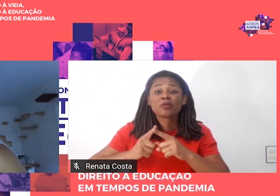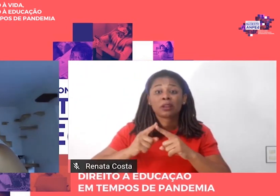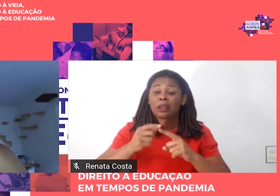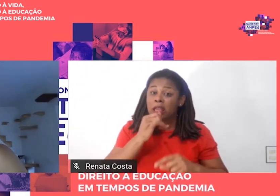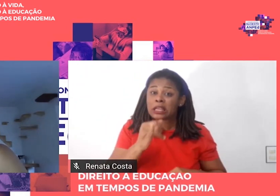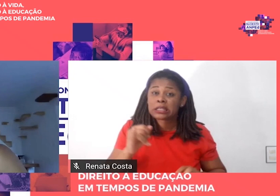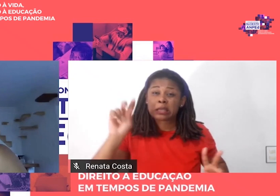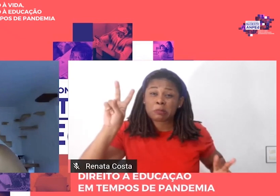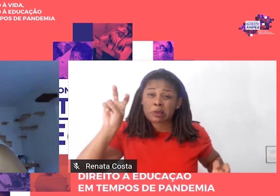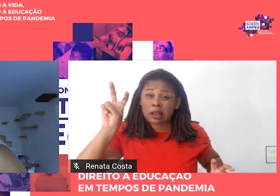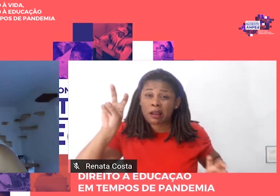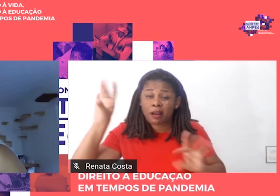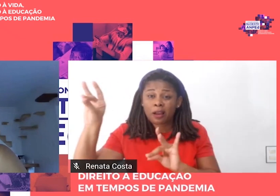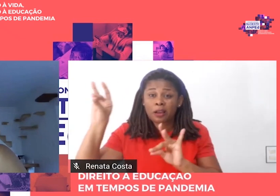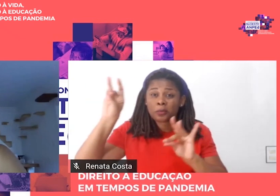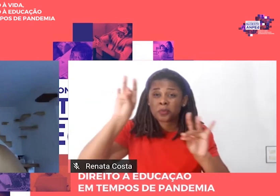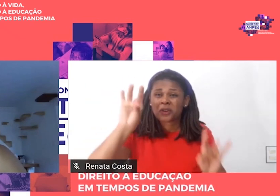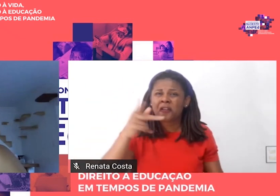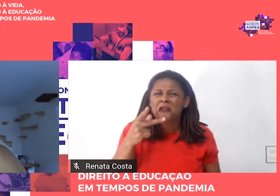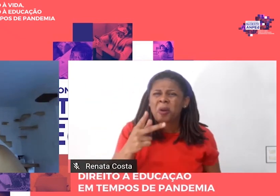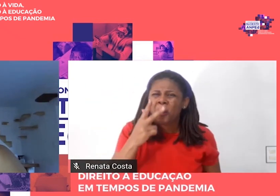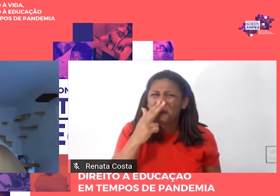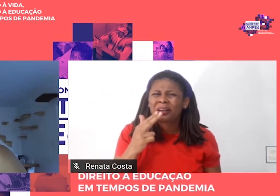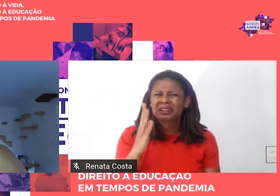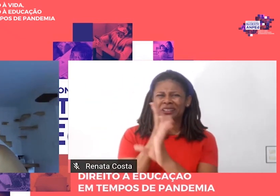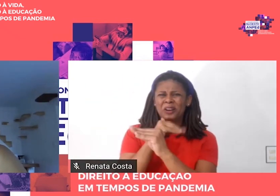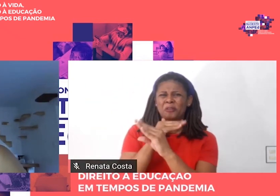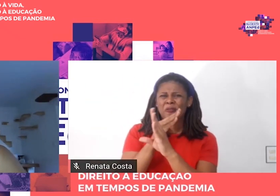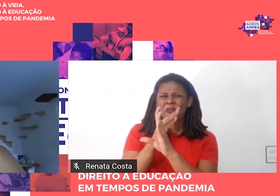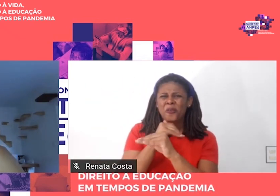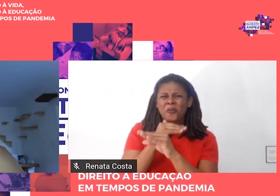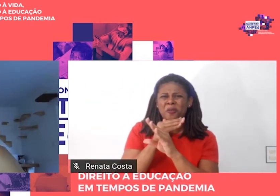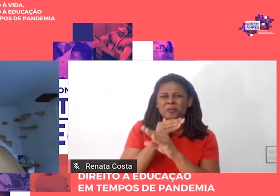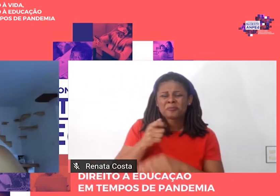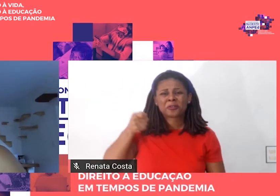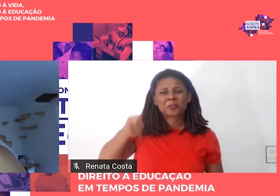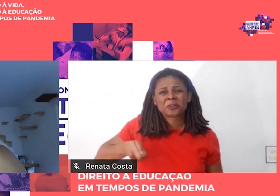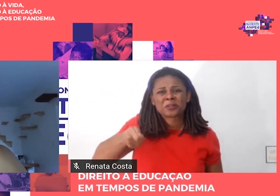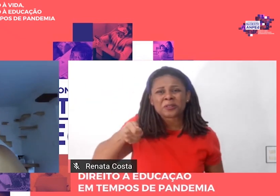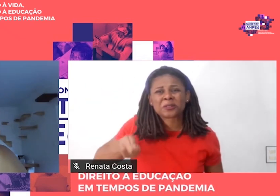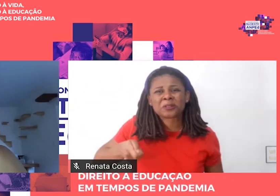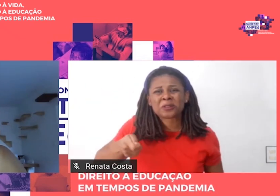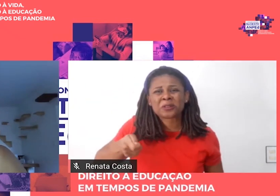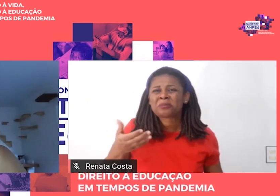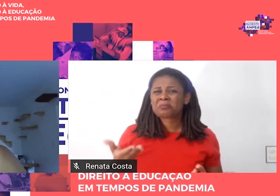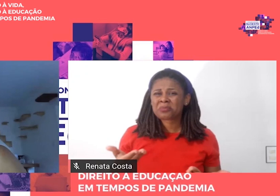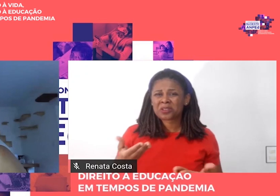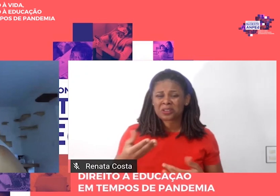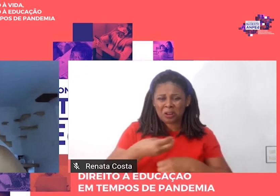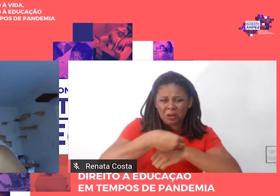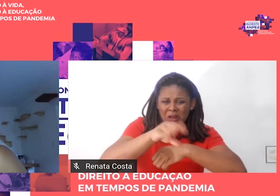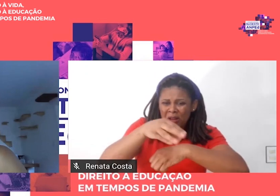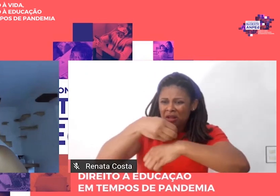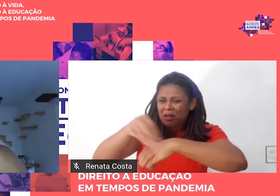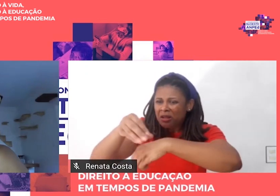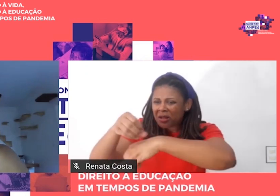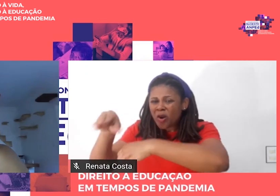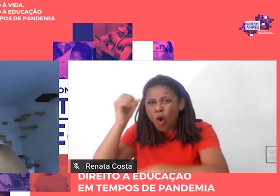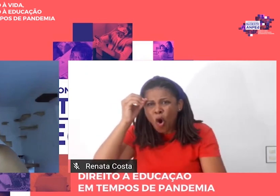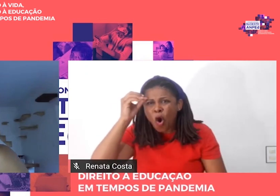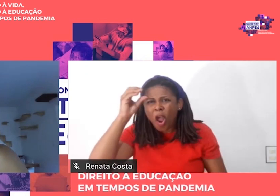afrouxamento da disciplina e a despreocupação com a transmissão de conhecimentos que acabou por